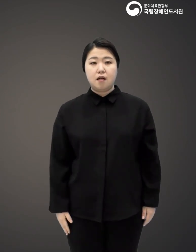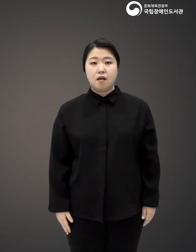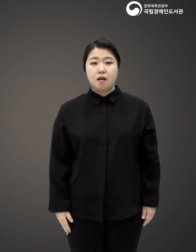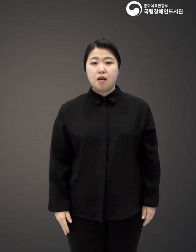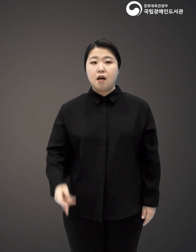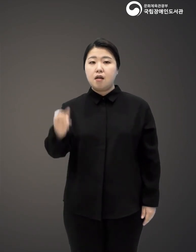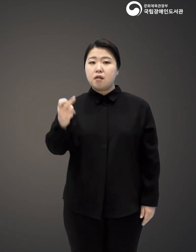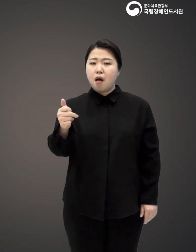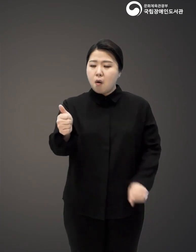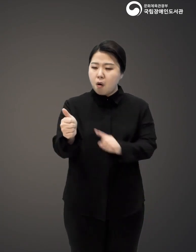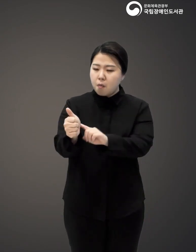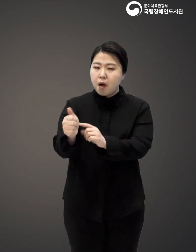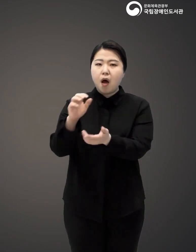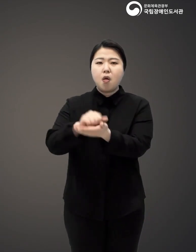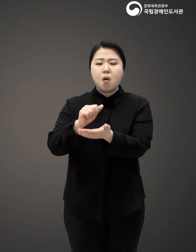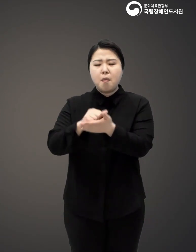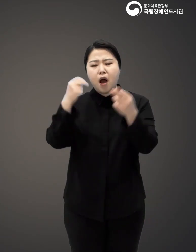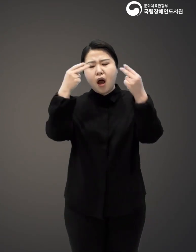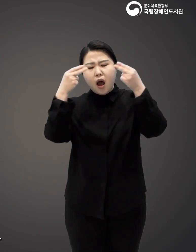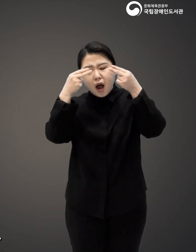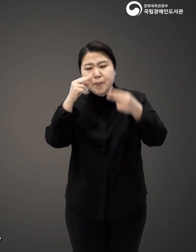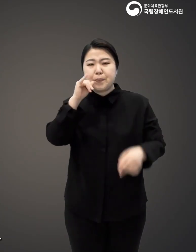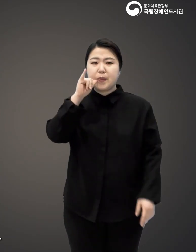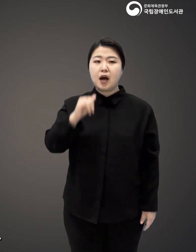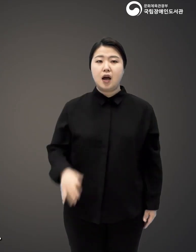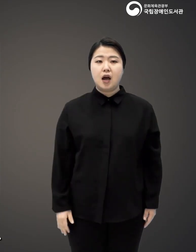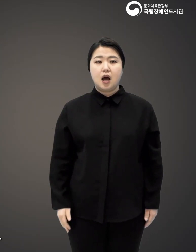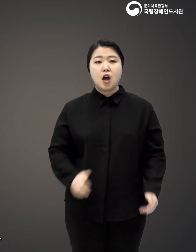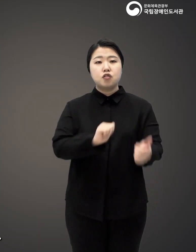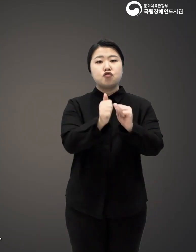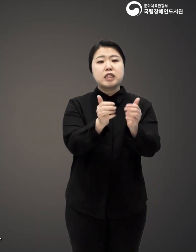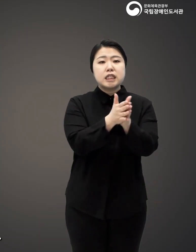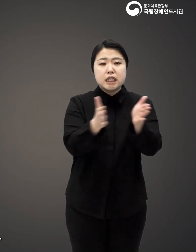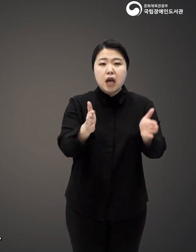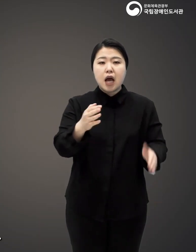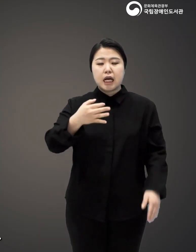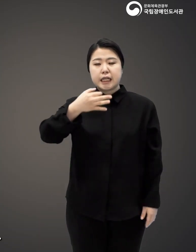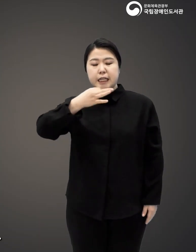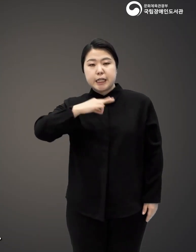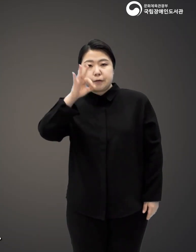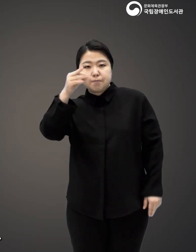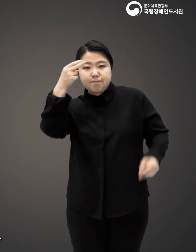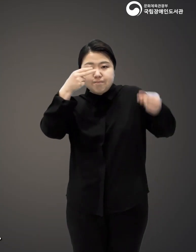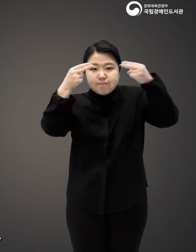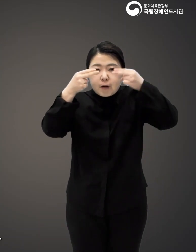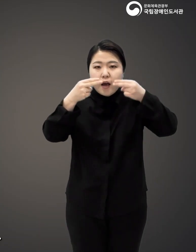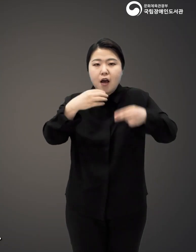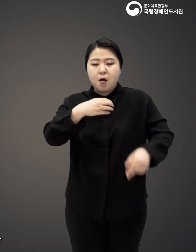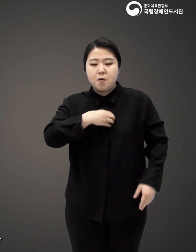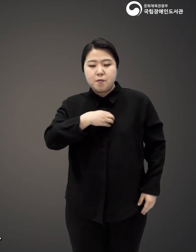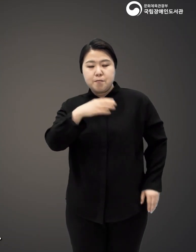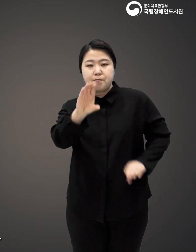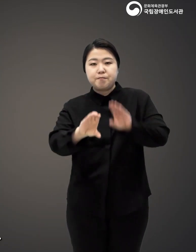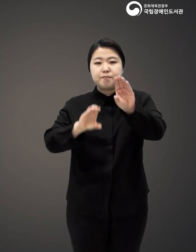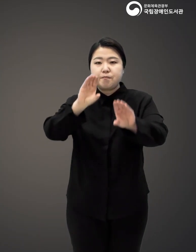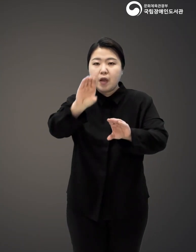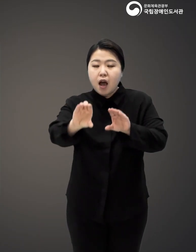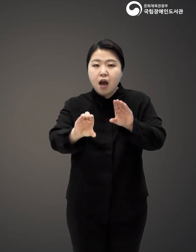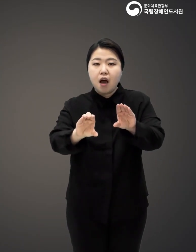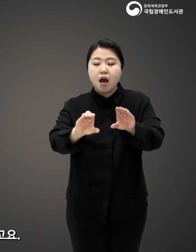시동생은 도박 중독자입니다. 주식 투자로 시작해서 위험한 선물 옵션에 손을 댔지요.